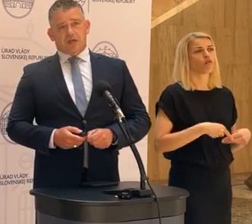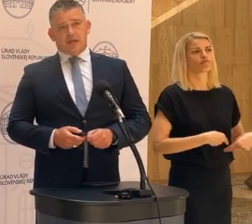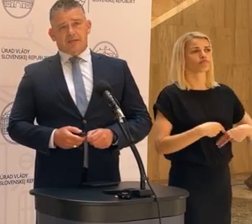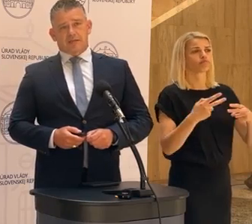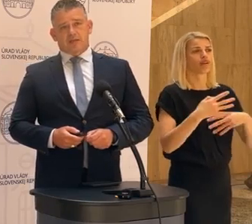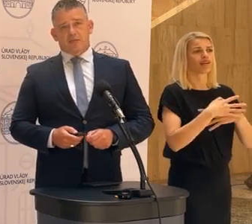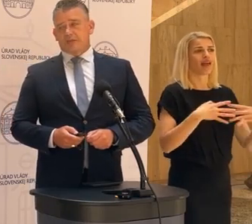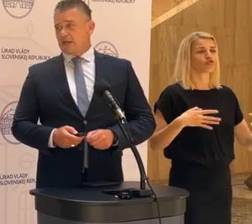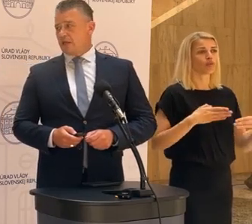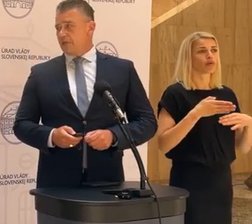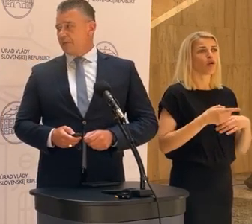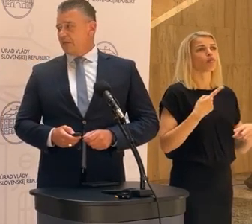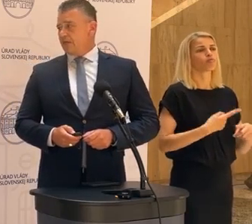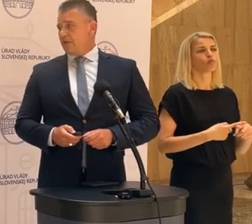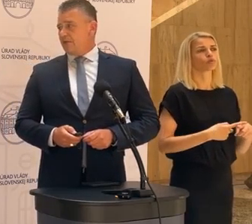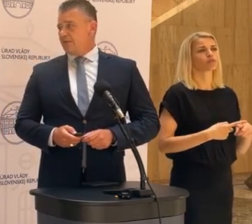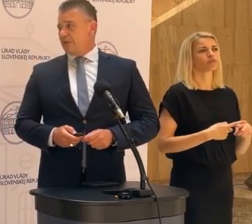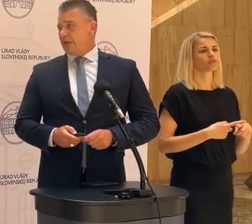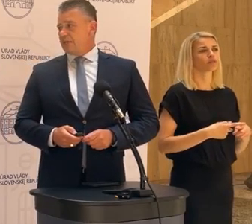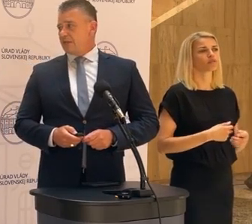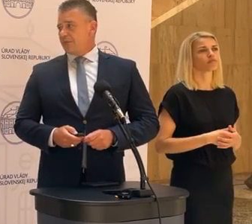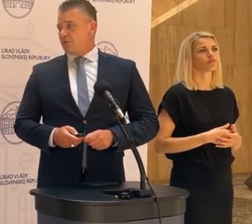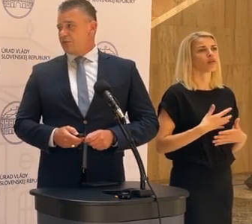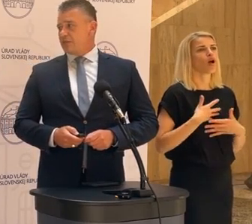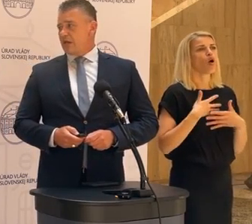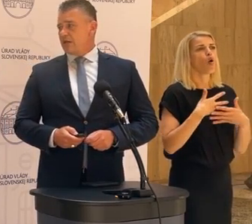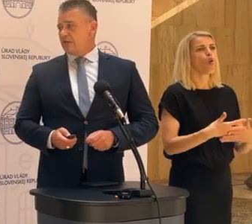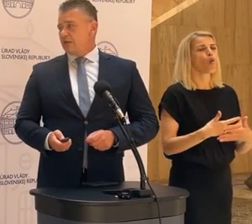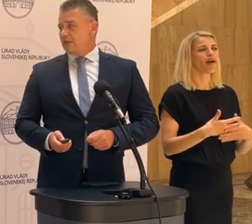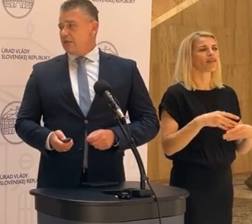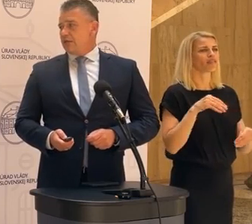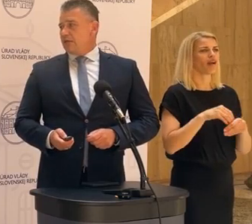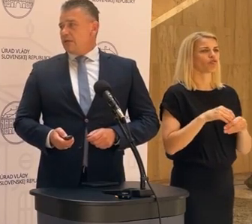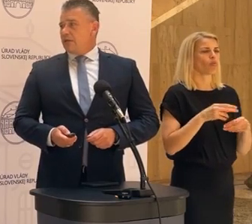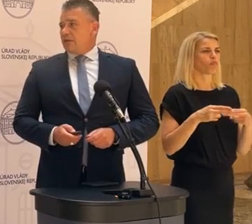prechody, ale aj cez humanitárny hub v Haniske pri Košiciach.